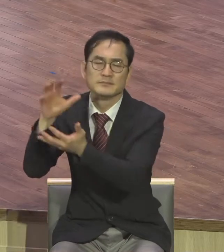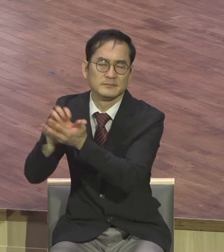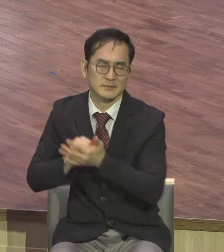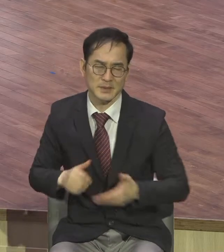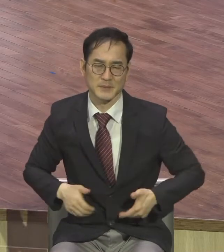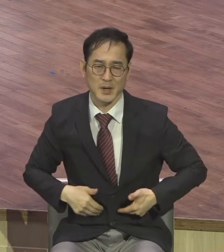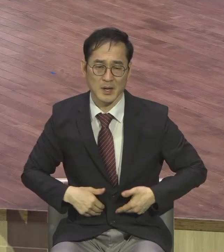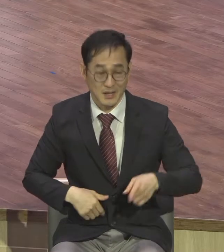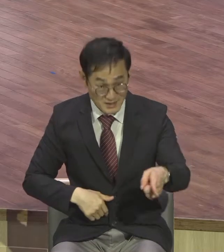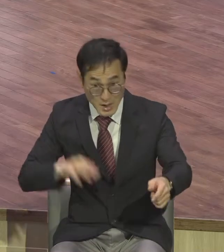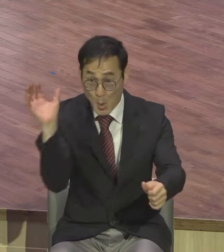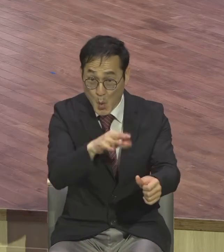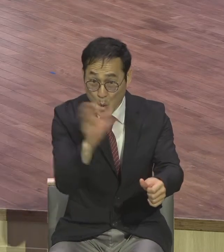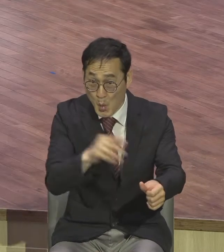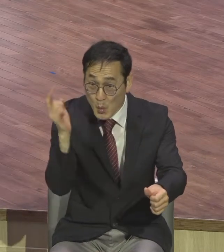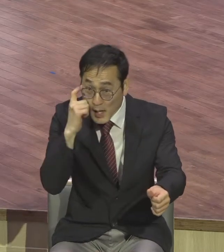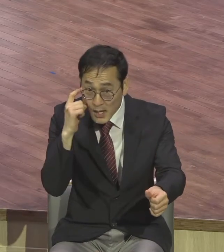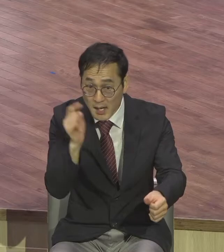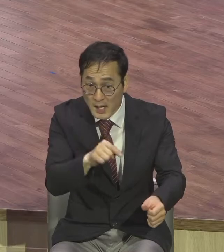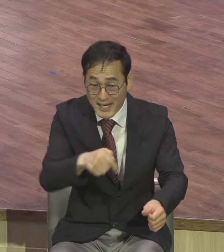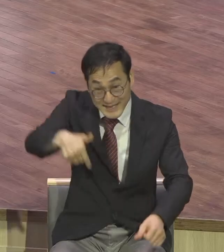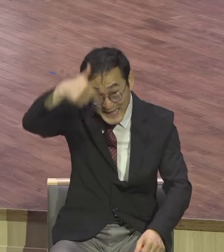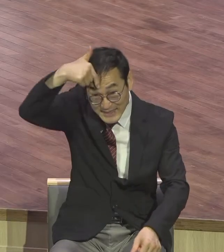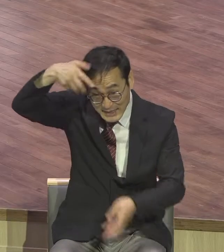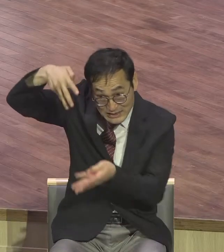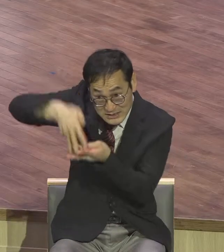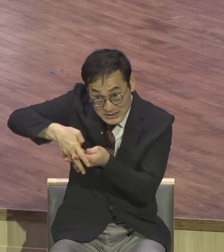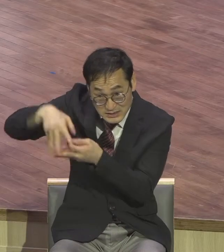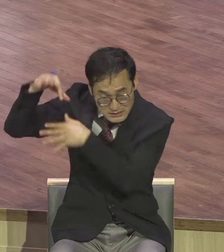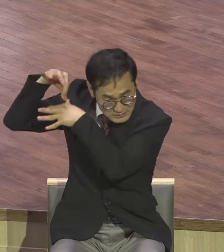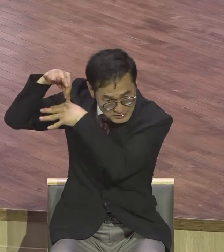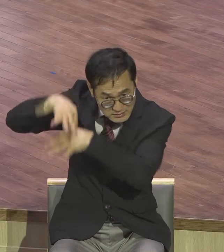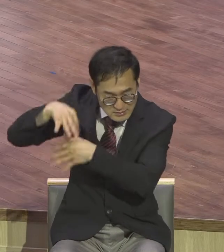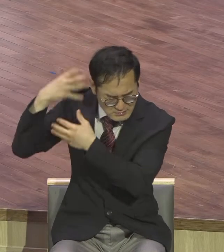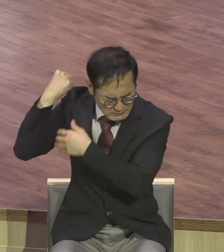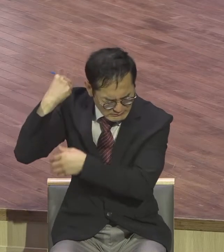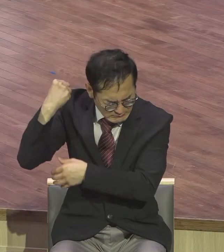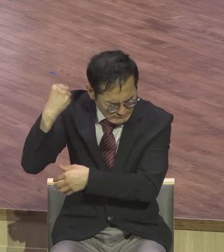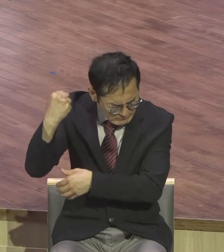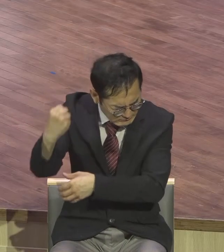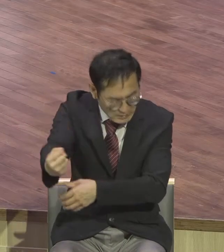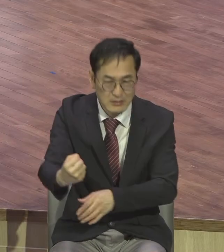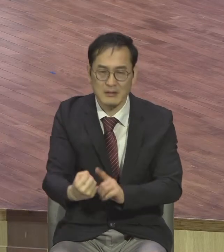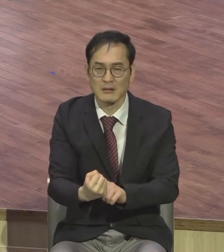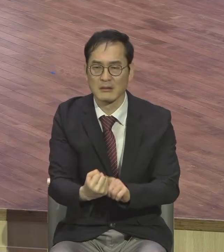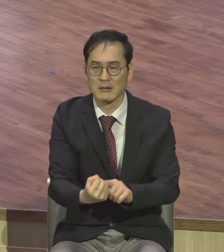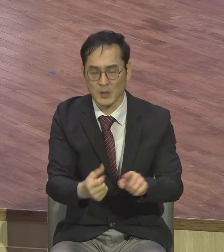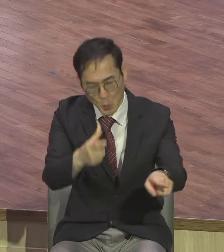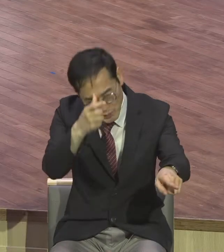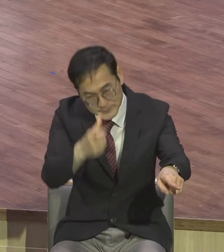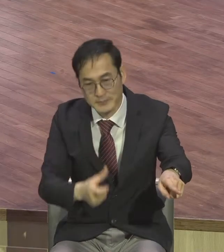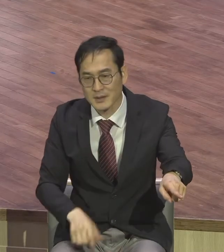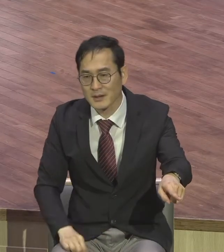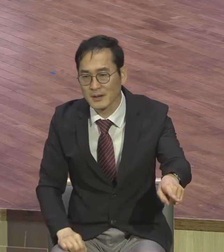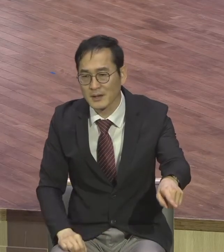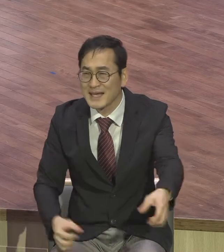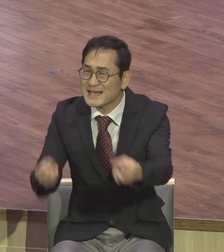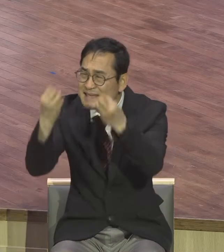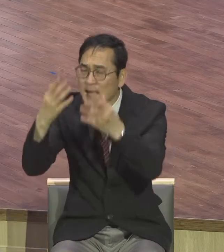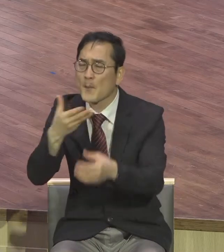그게 옛 틀을 깨고 새틀을 갖추라는 것입니다 새 시대가 왔다는 것입니다 그 고정관념 편견에 빠지지